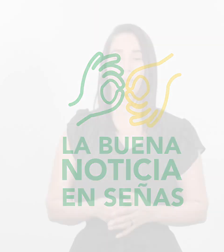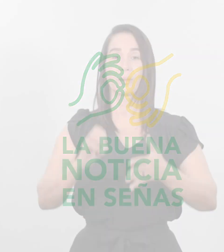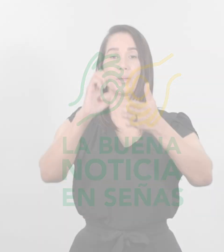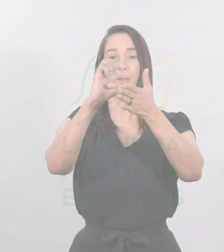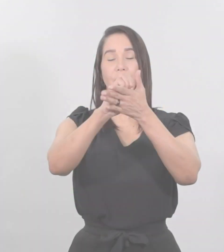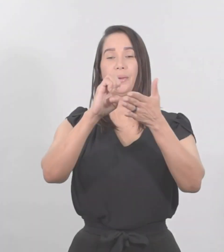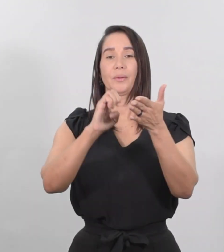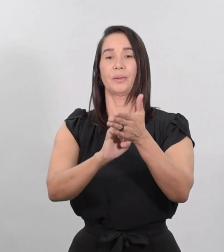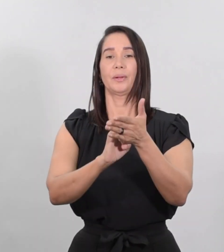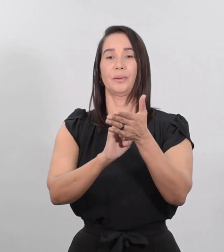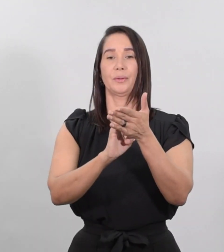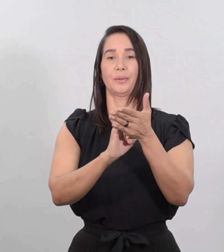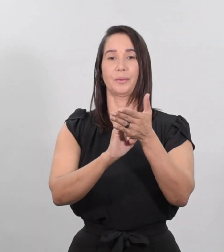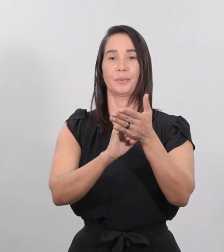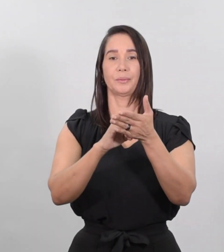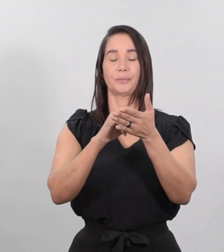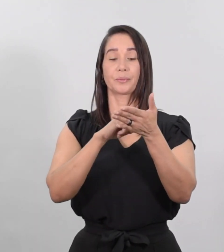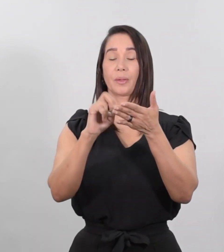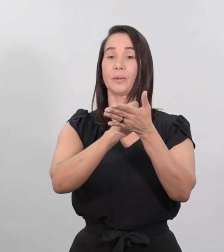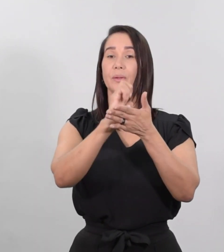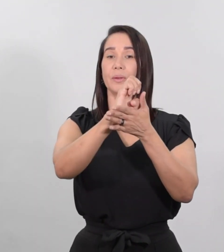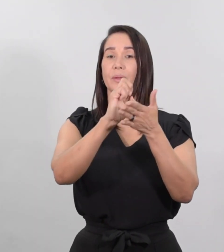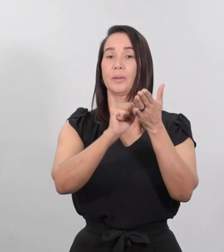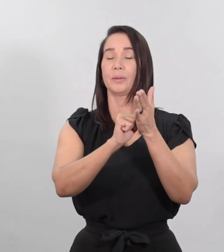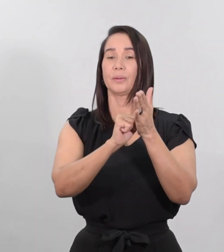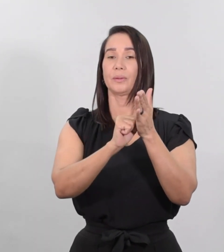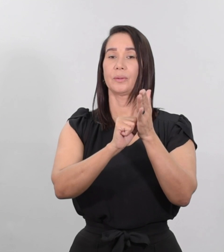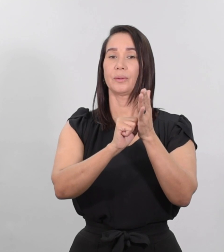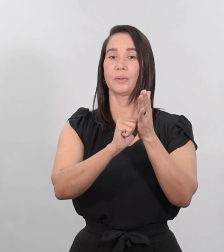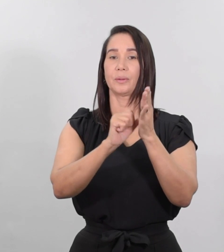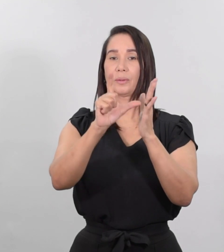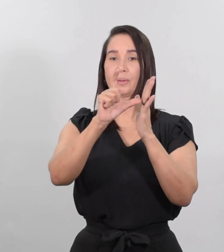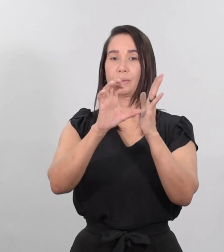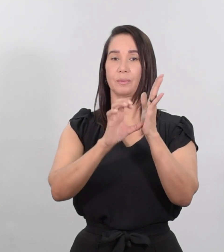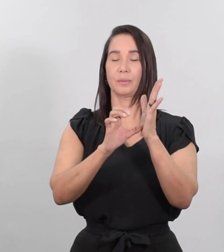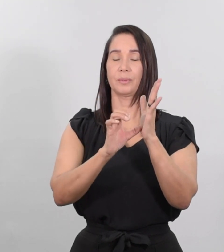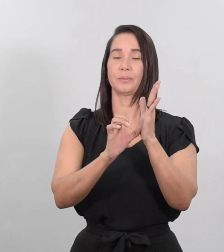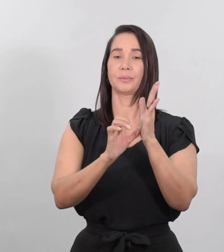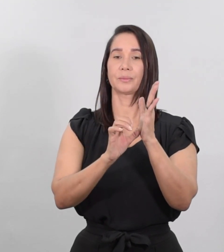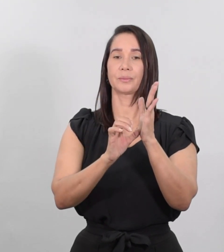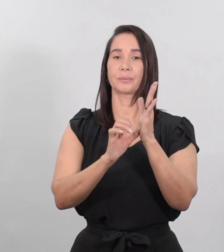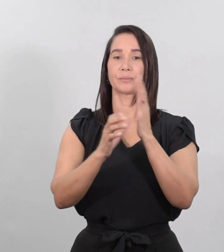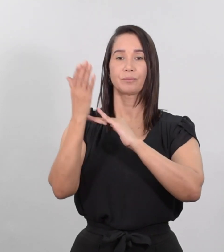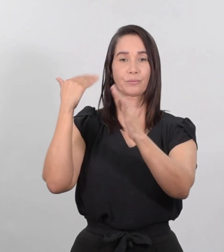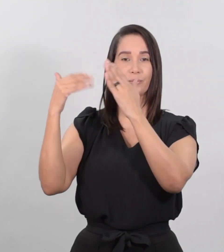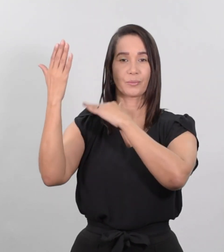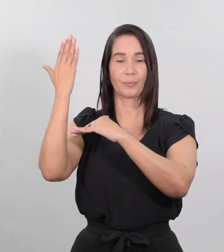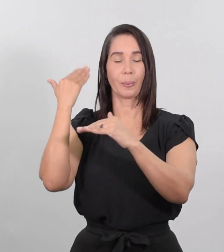Evangelio Lectura del Santo Evangelio según San Lucas En aquel tiempo dijo